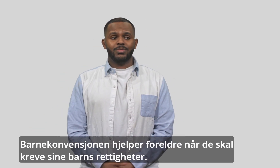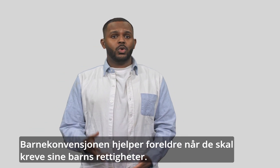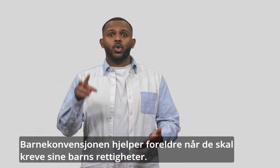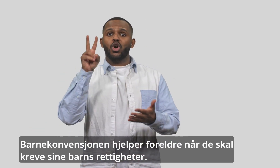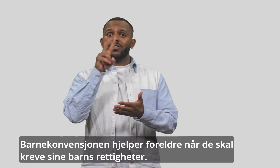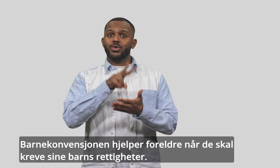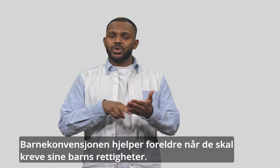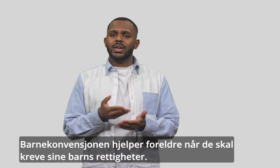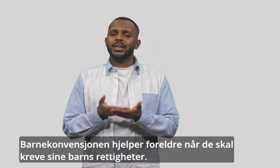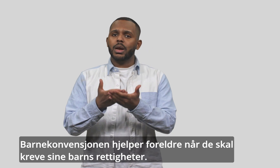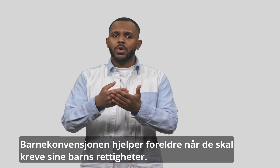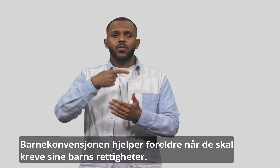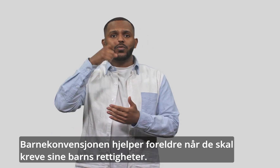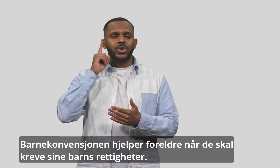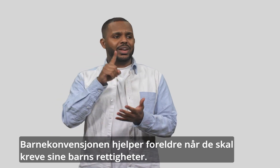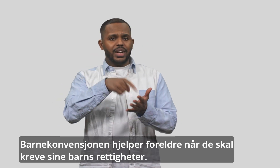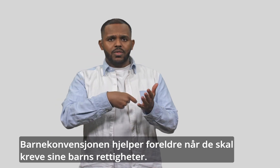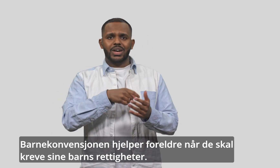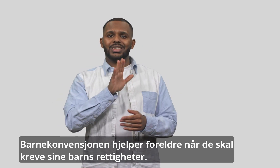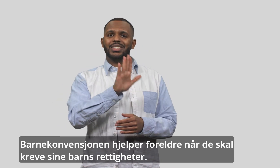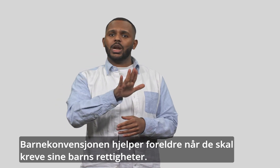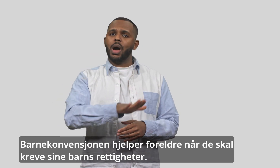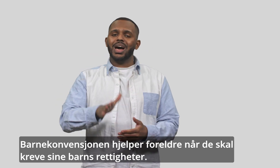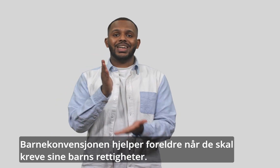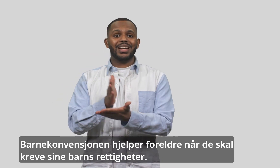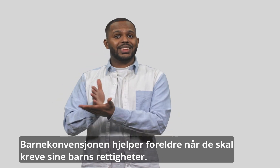Barnekonvensjonen hjelper foreldre når de skal kreve sine barns rettigheter.